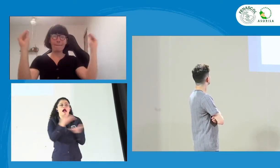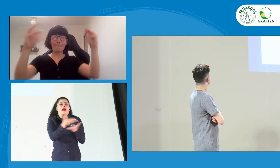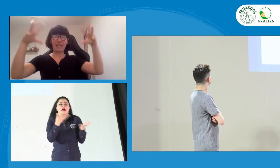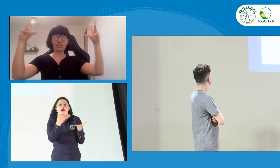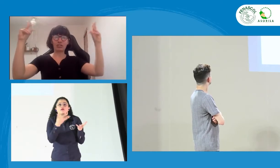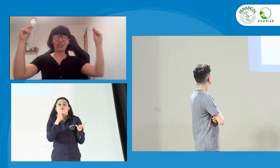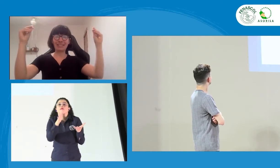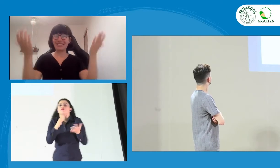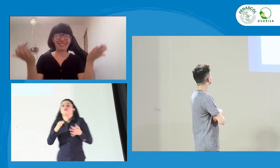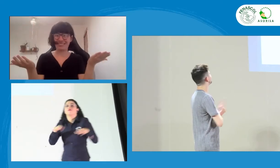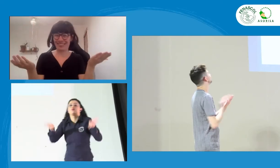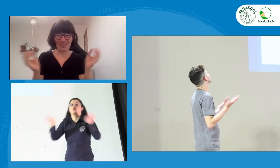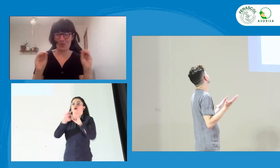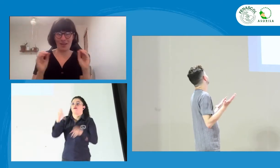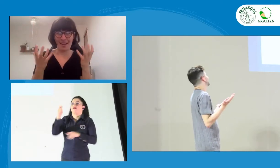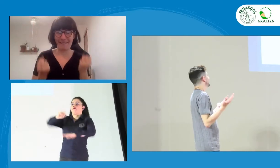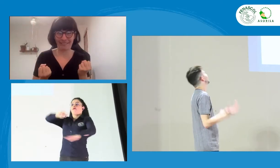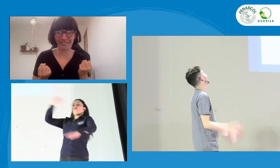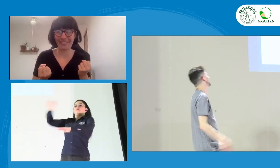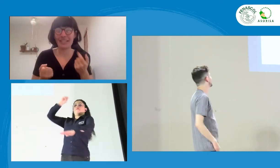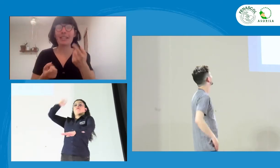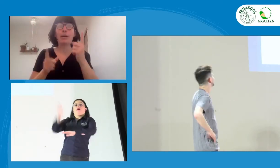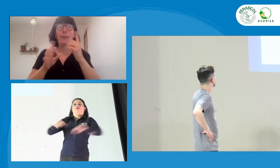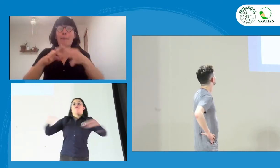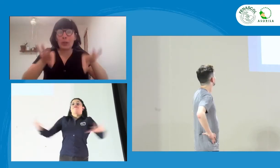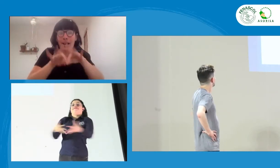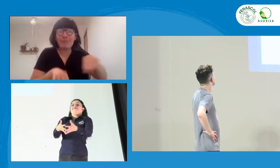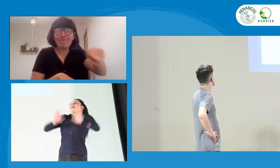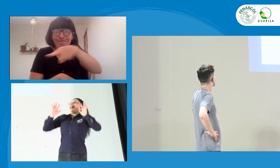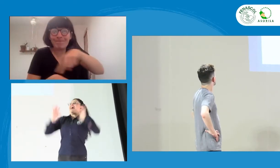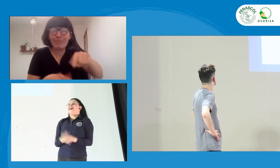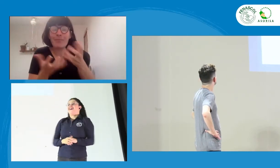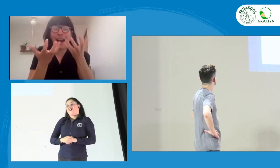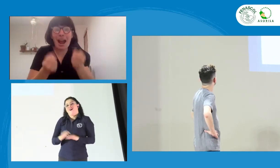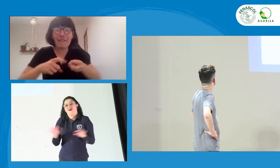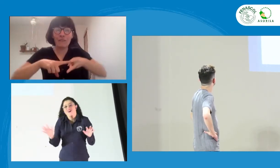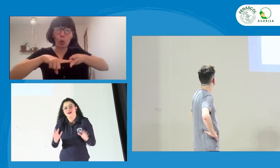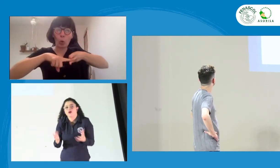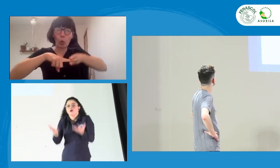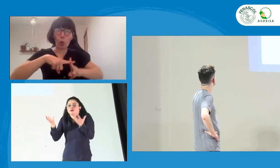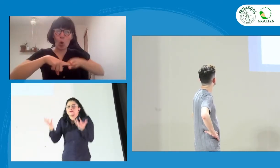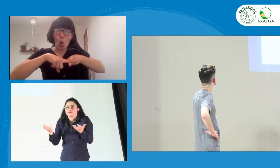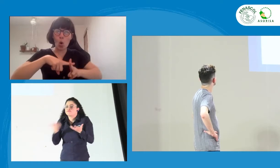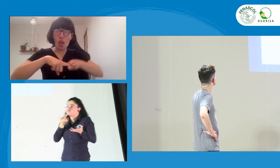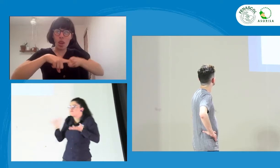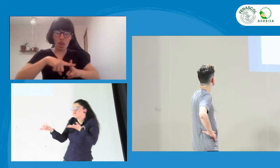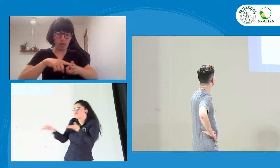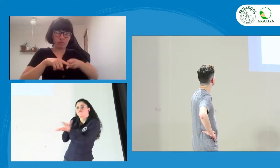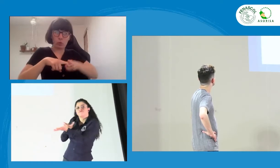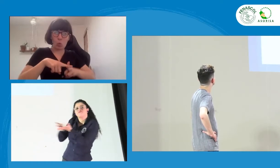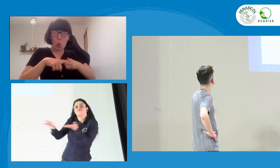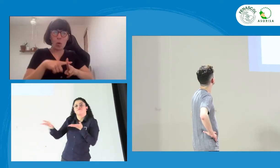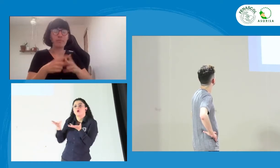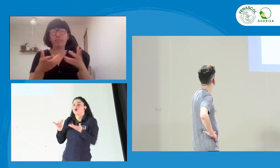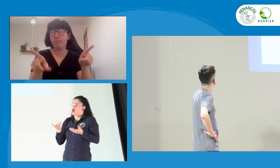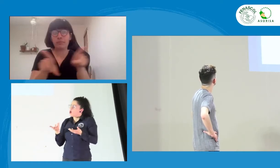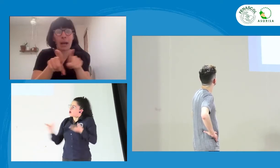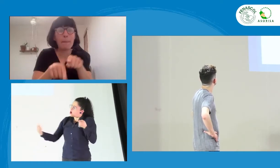Entonces, quizás muchas veces no se va a mejorar esto de una manera mágica. ¿Qué se requiere? Se requieren